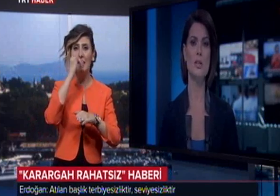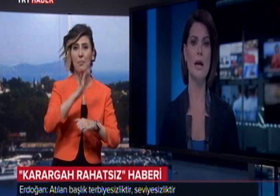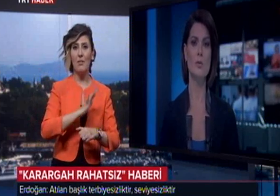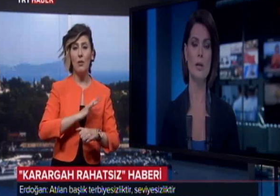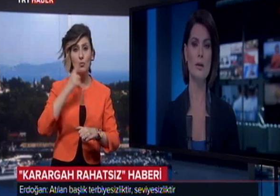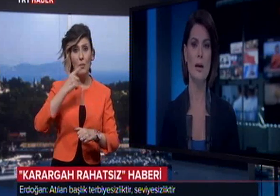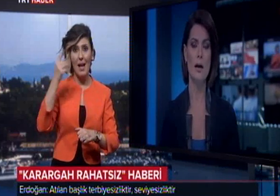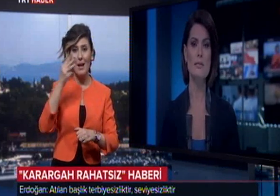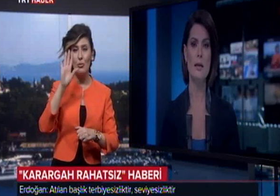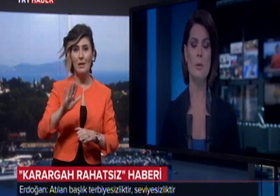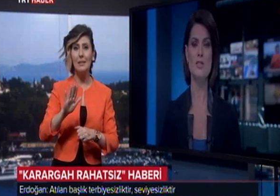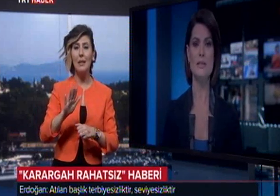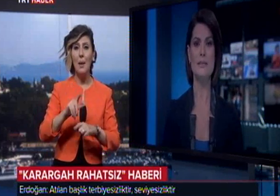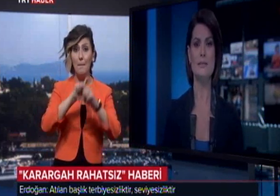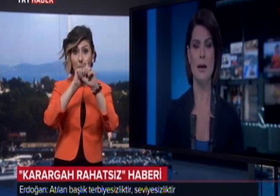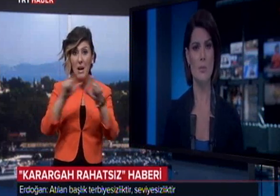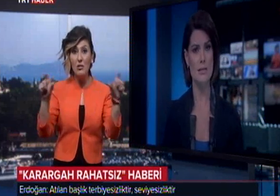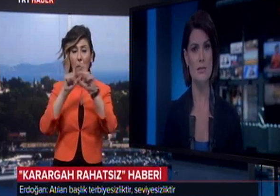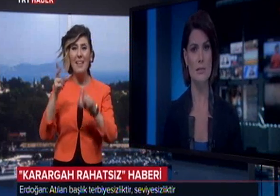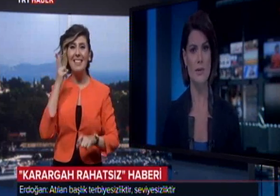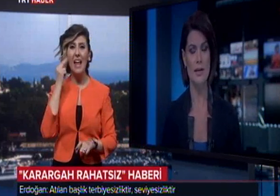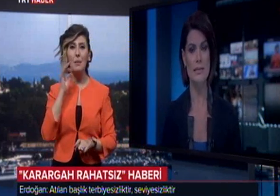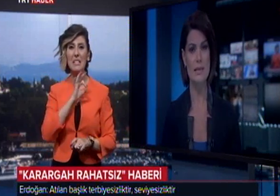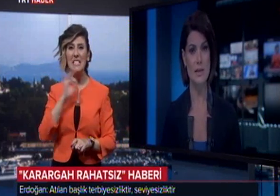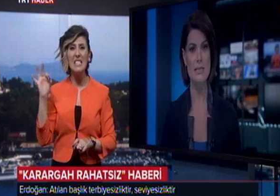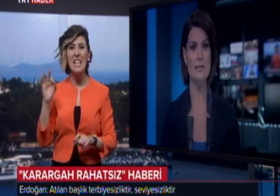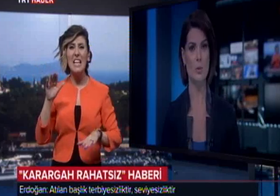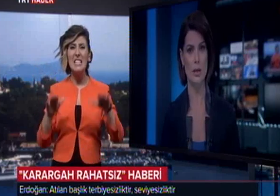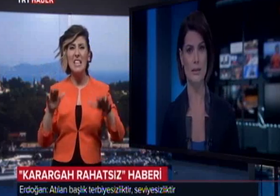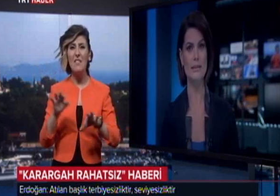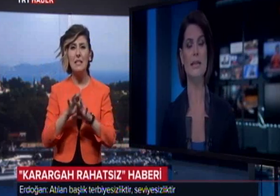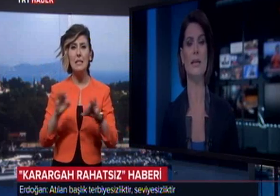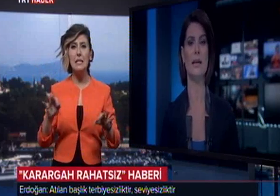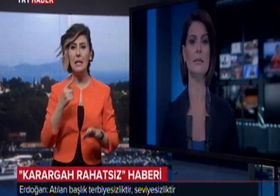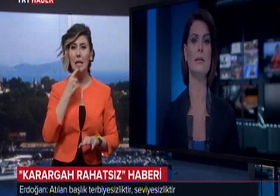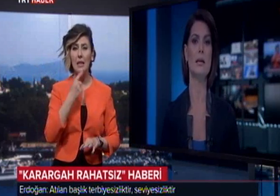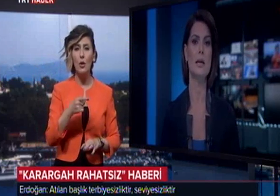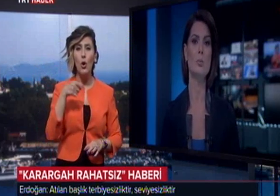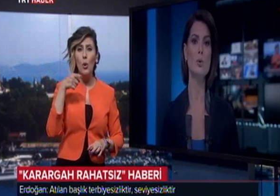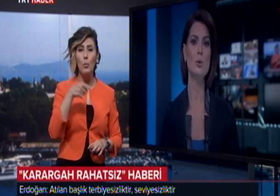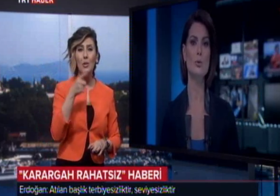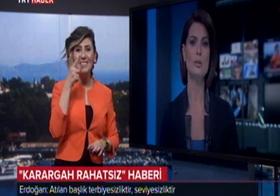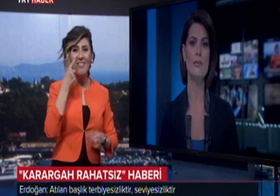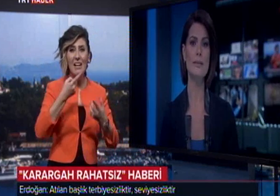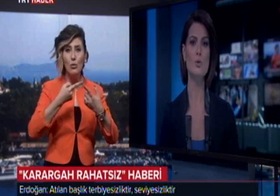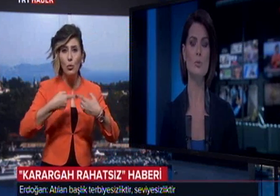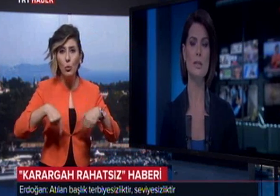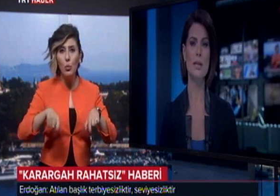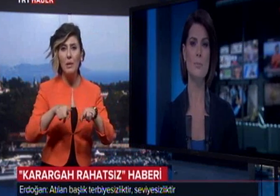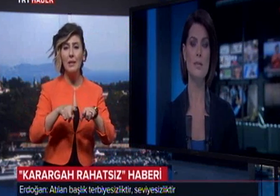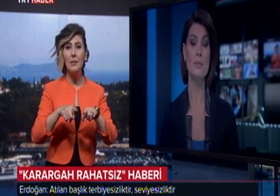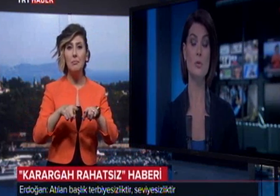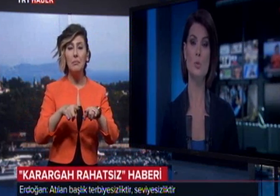Cumhurbaşkanı Erdoğan atılan manşeti terbiyesizlik ve seviyesizlik olarak nitelerken bunu devlet